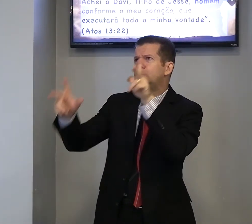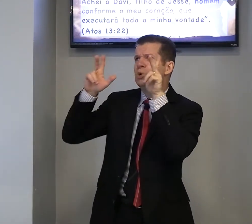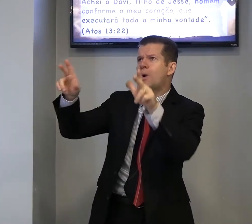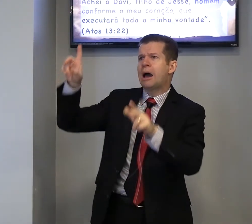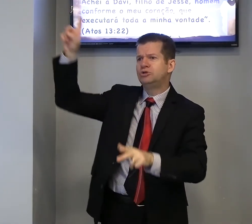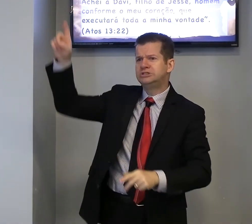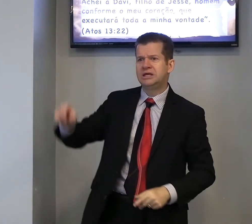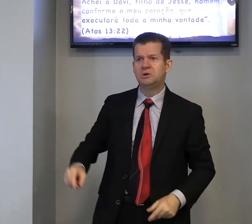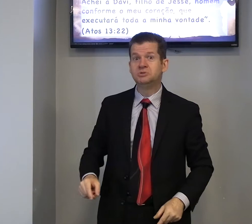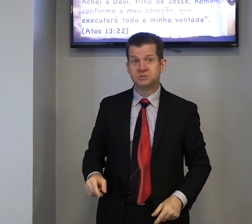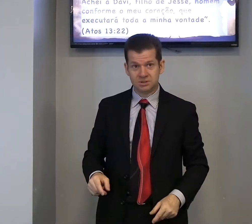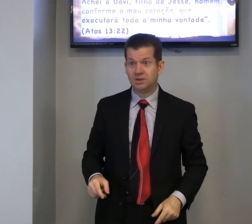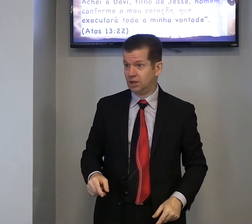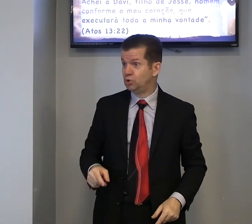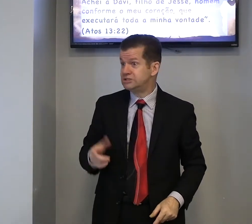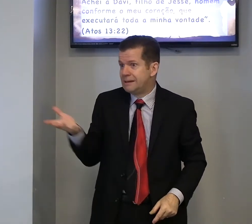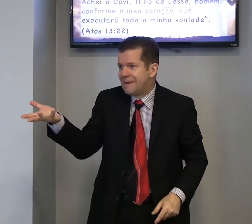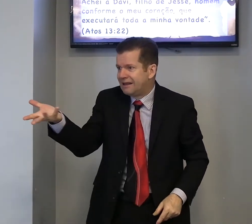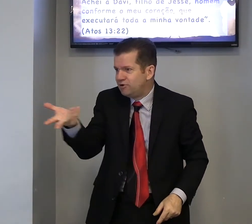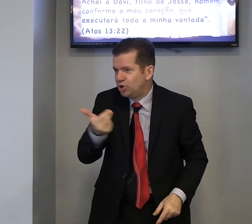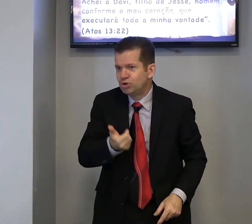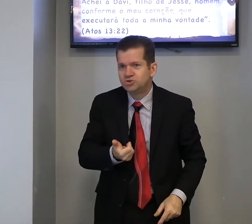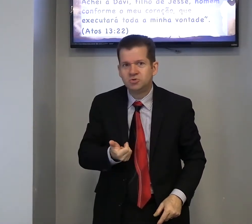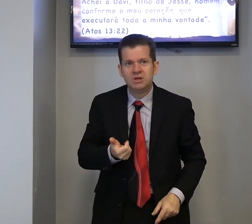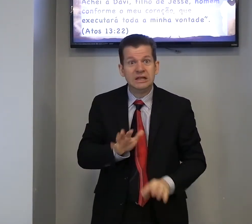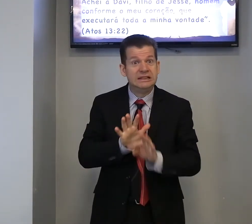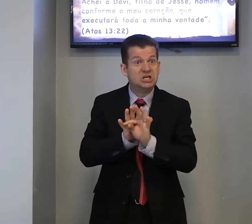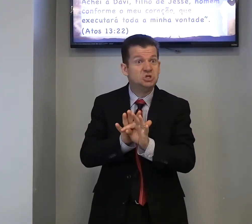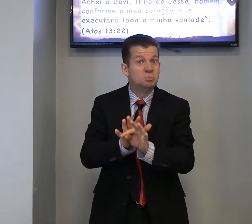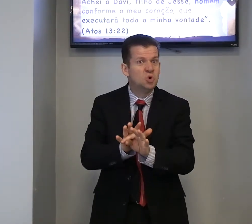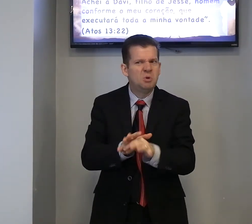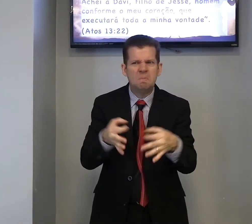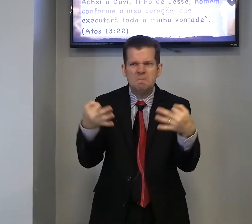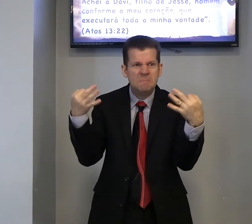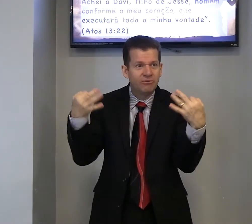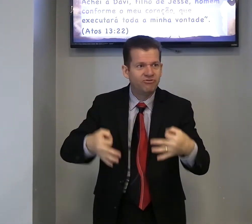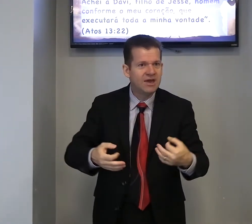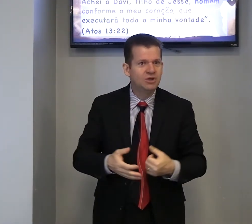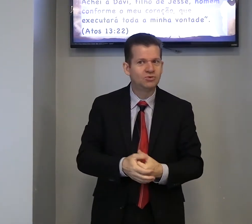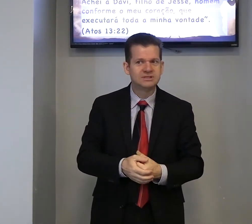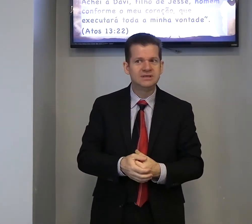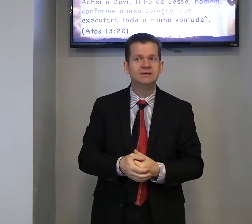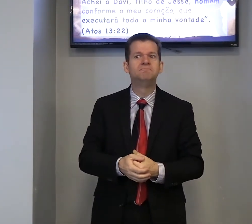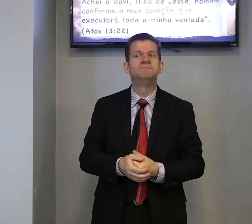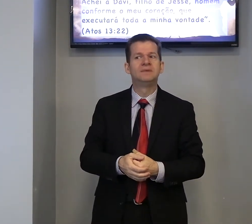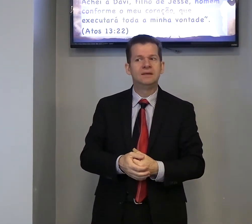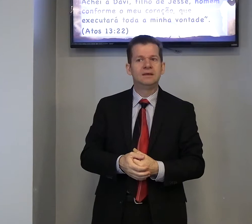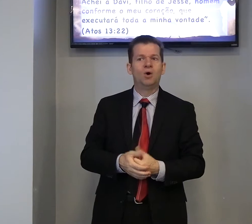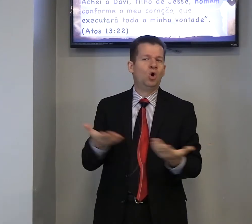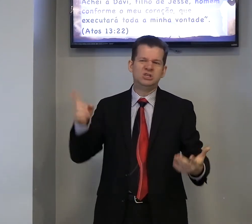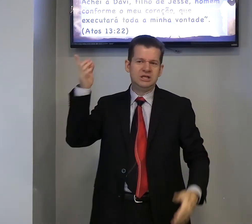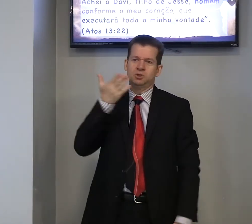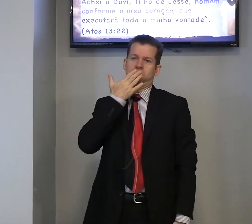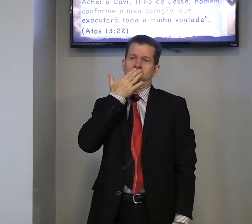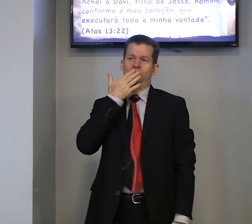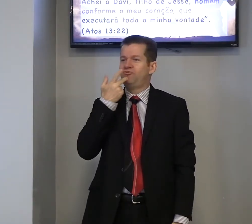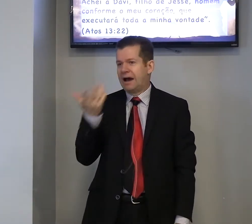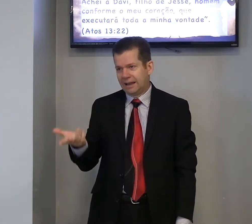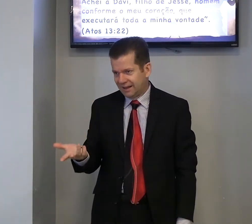igual, de Deus, maravilhoso, testemunho, perfeito, assim, hoje, Deus, não fala,